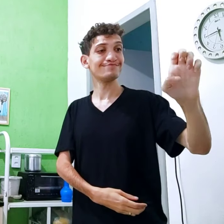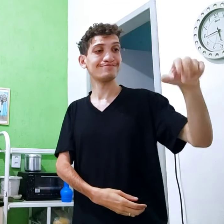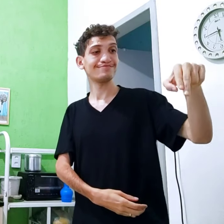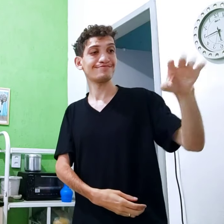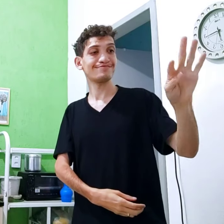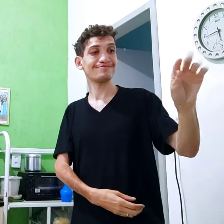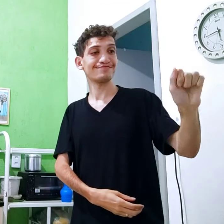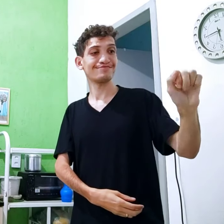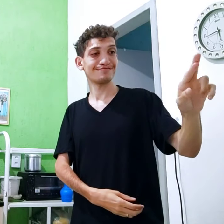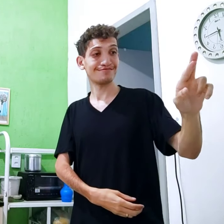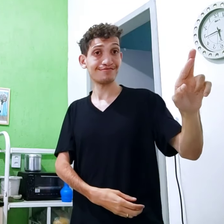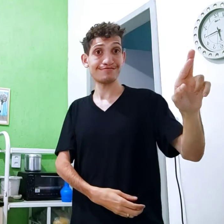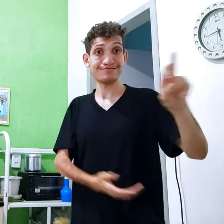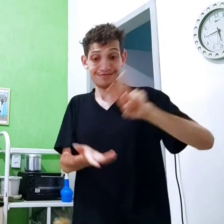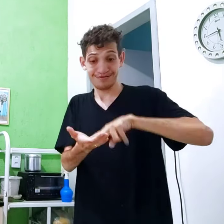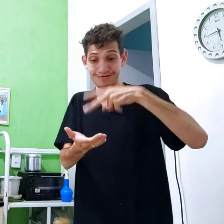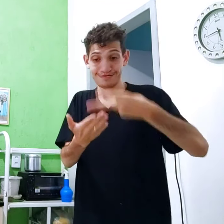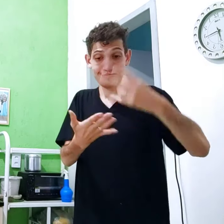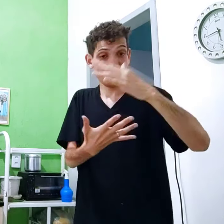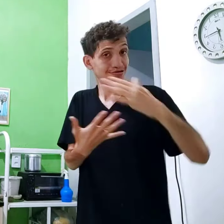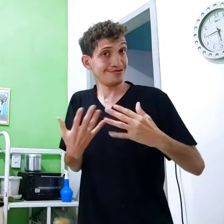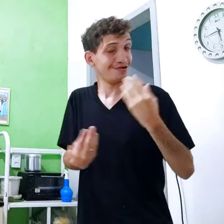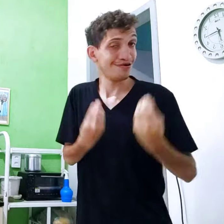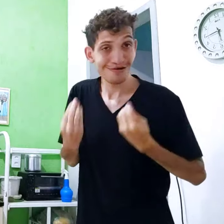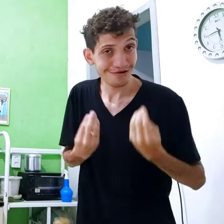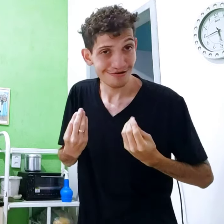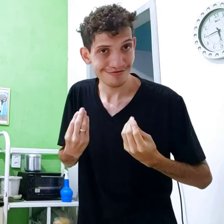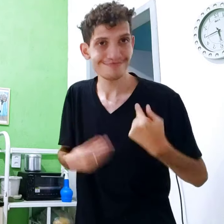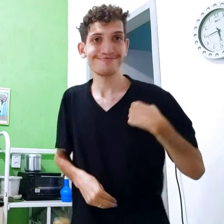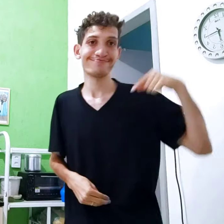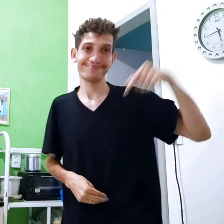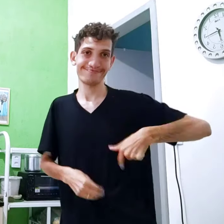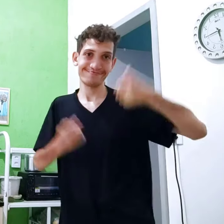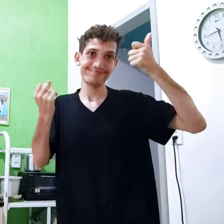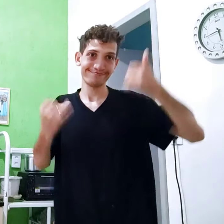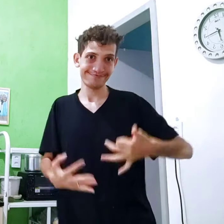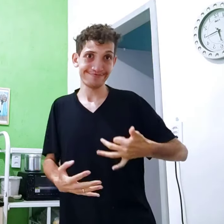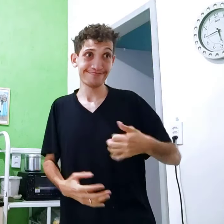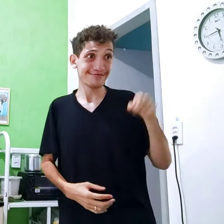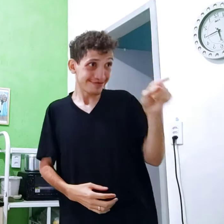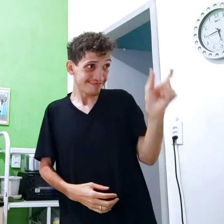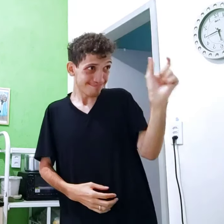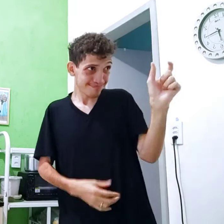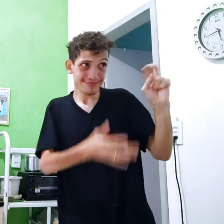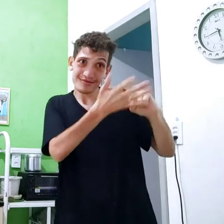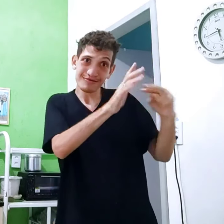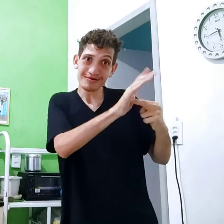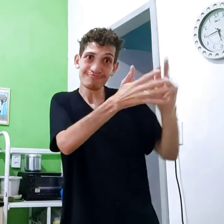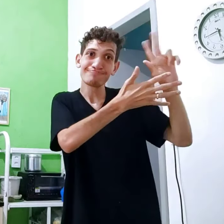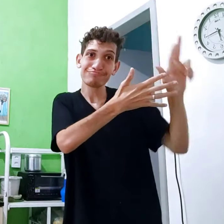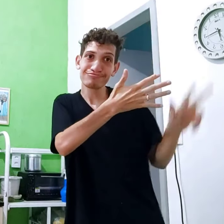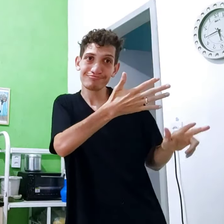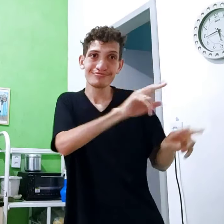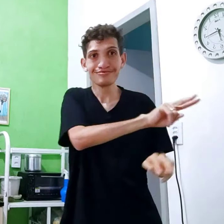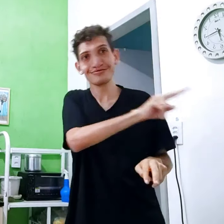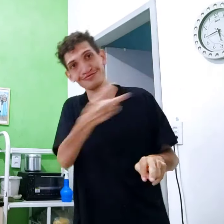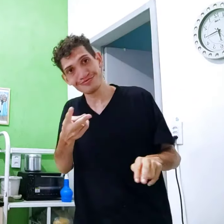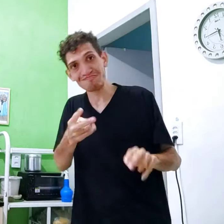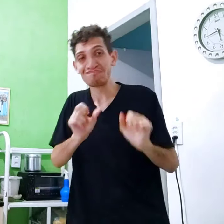APARENTAR Traduz para Libras como? Então, em A, SP, A Essa palavra significa